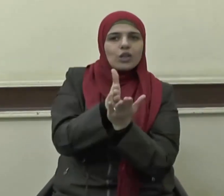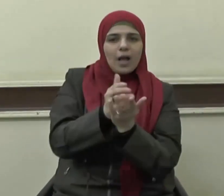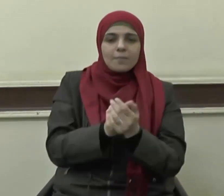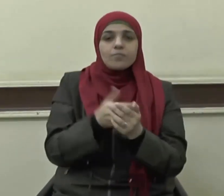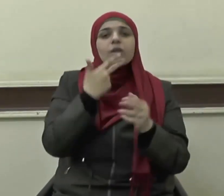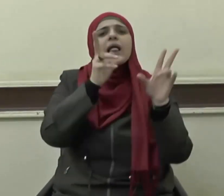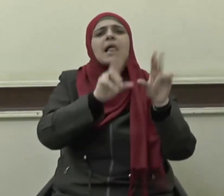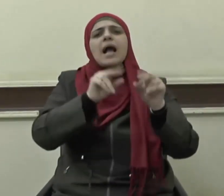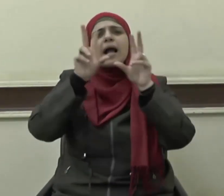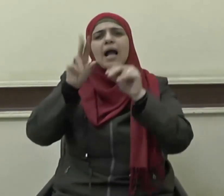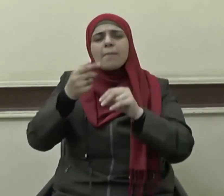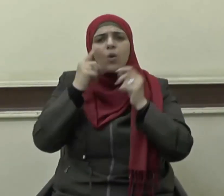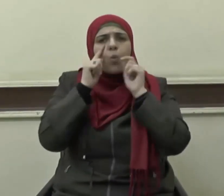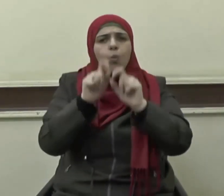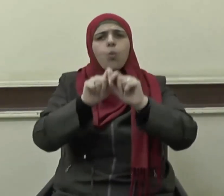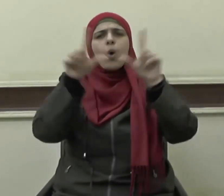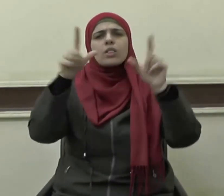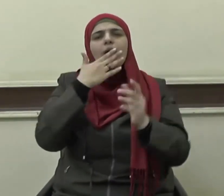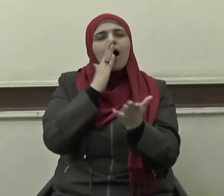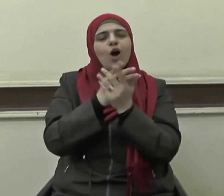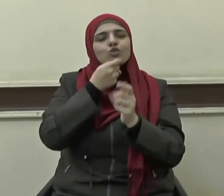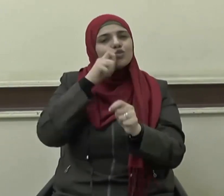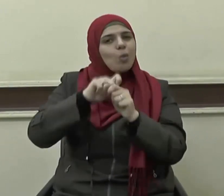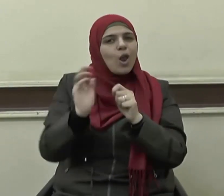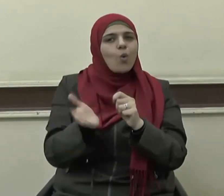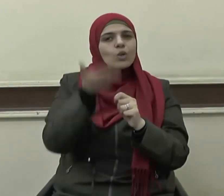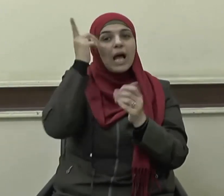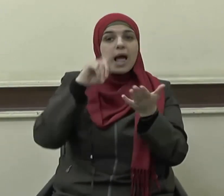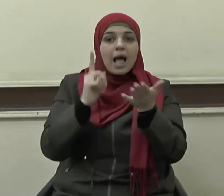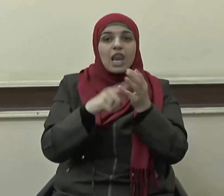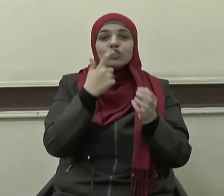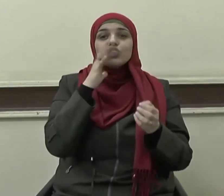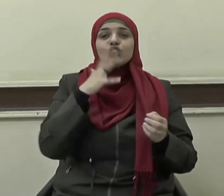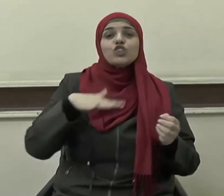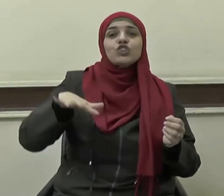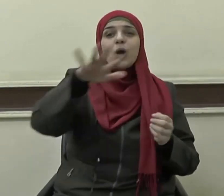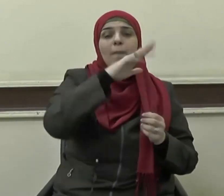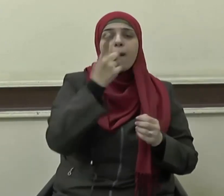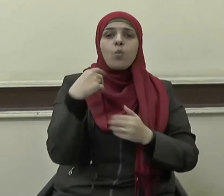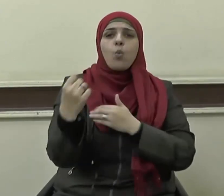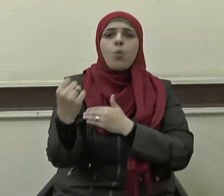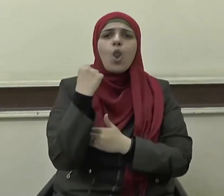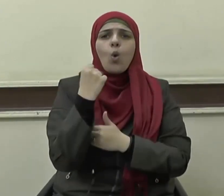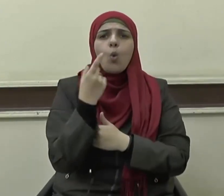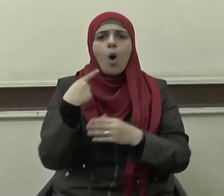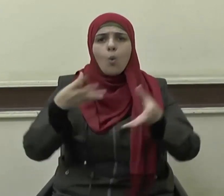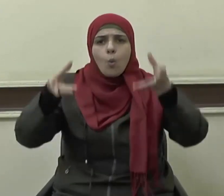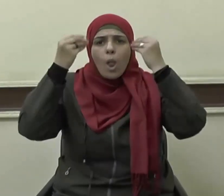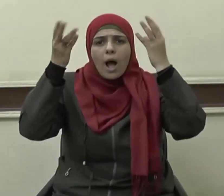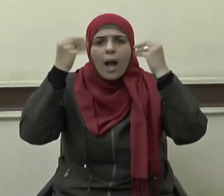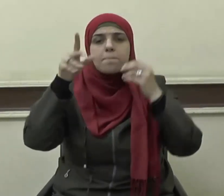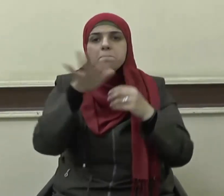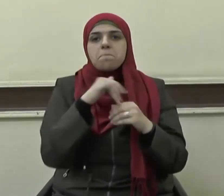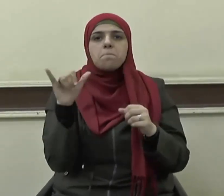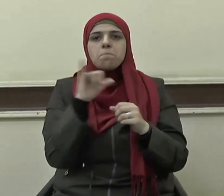بيّن الحق سبحانه وتعالى أن الشباب والقوة والعلم من مؤهلات